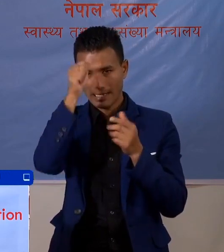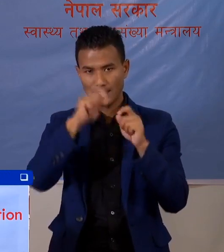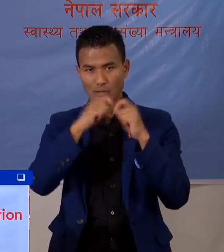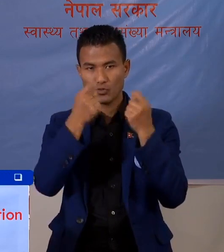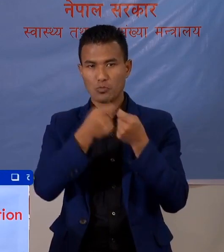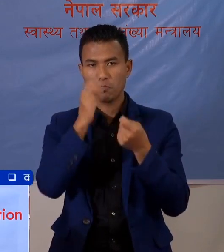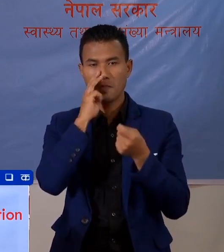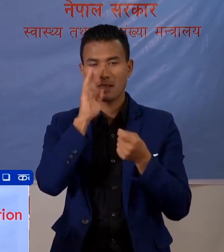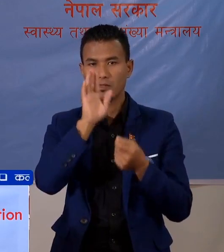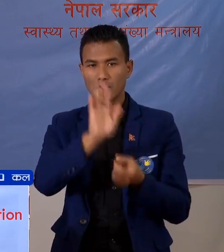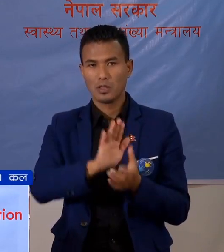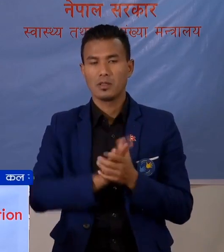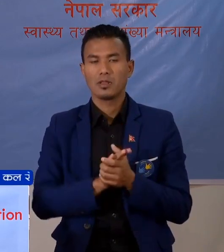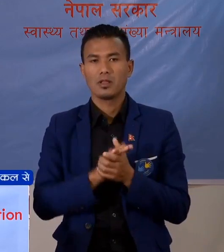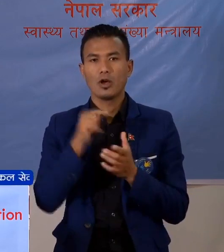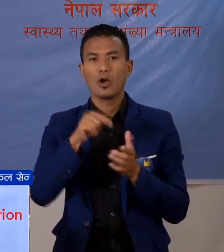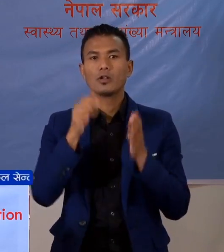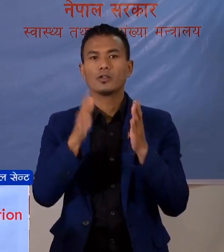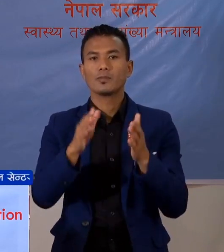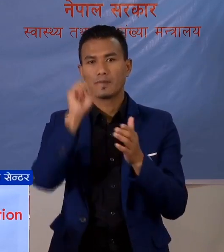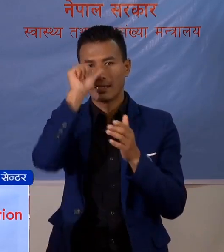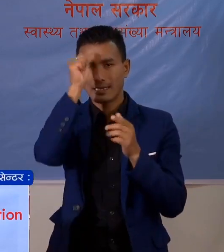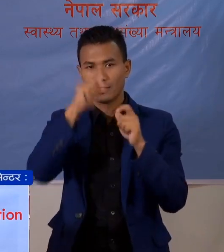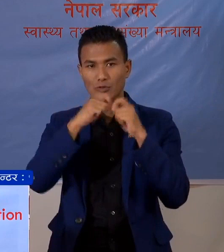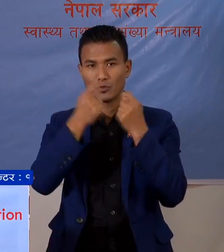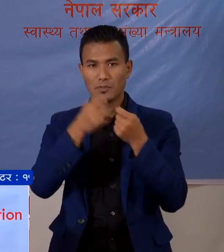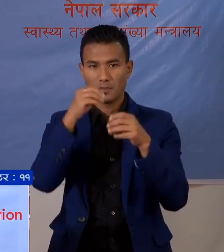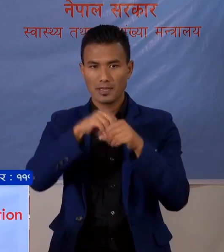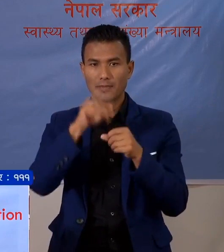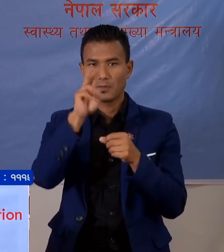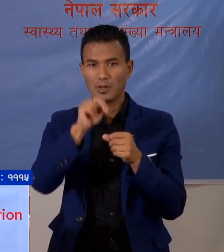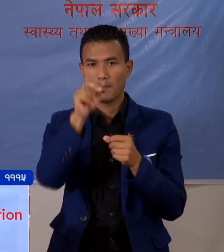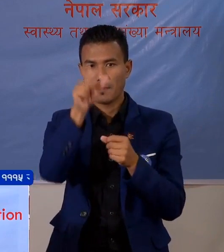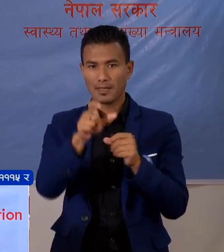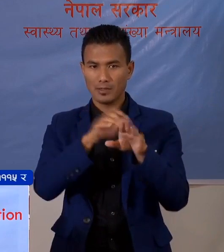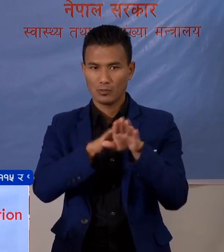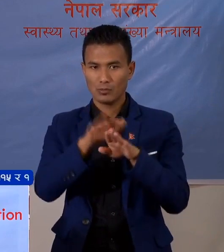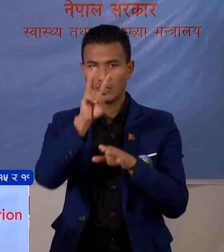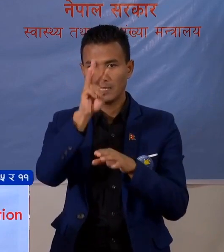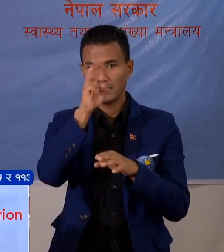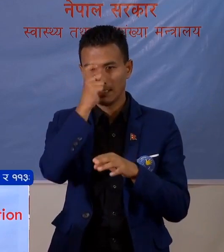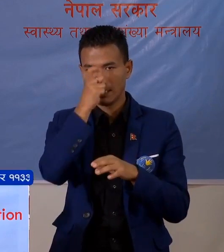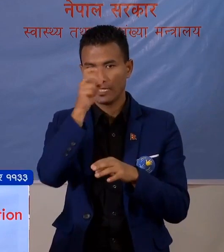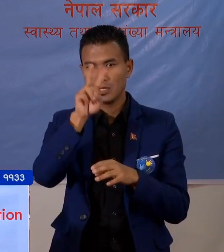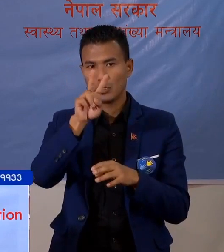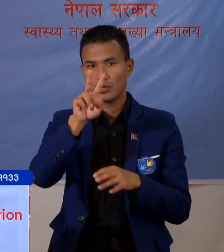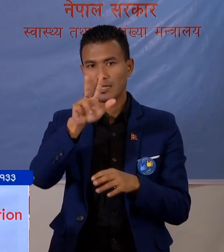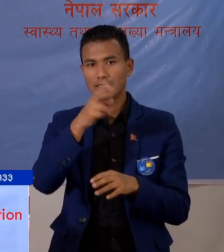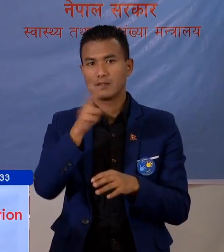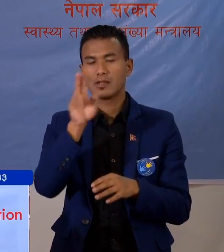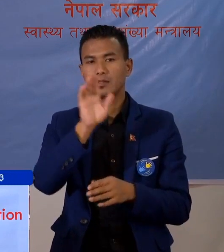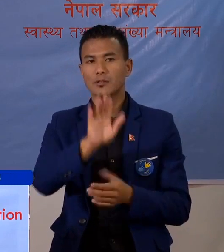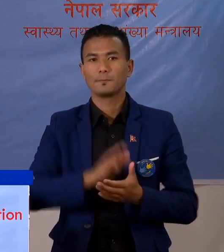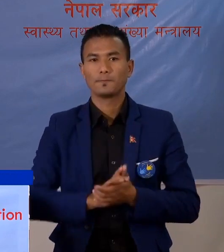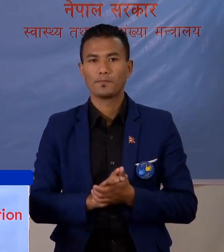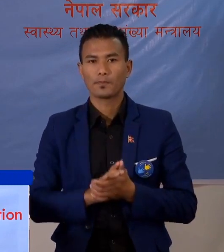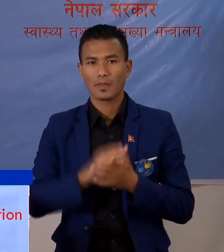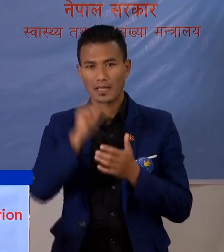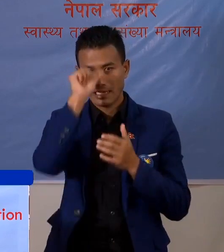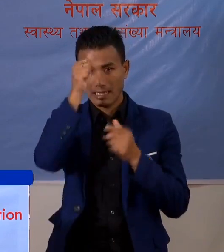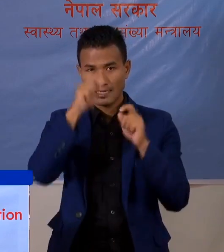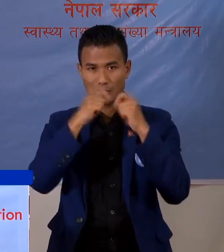पर्न बहर को छवच यो बाता